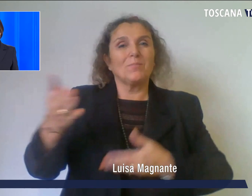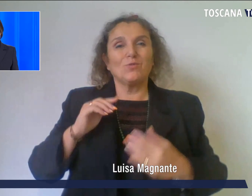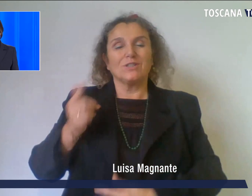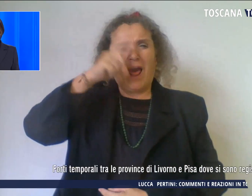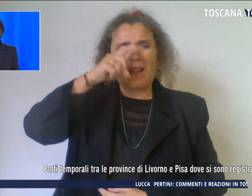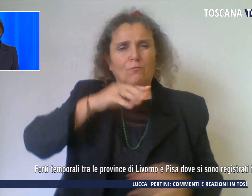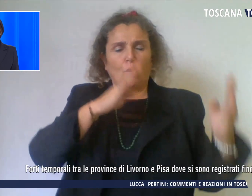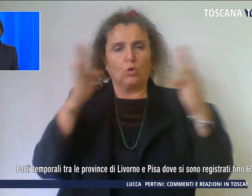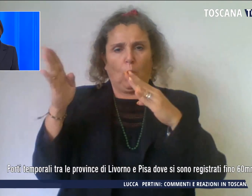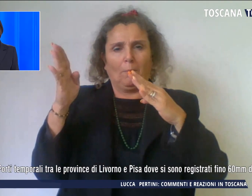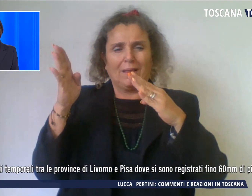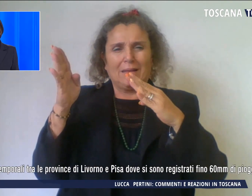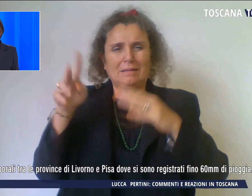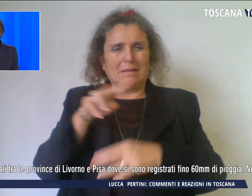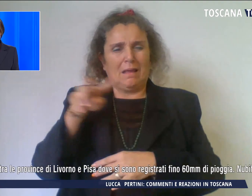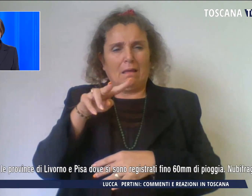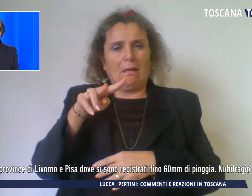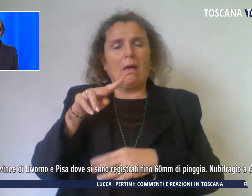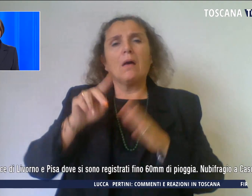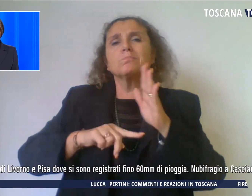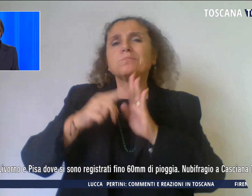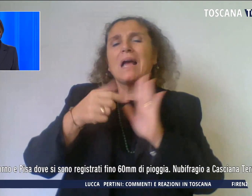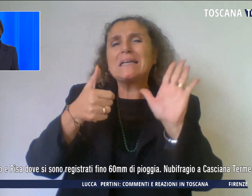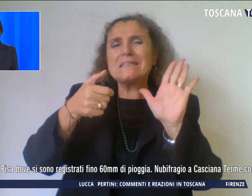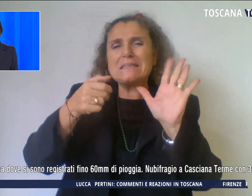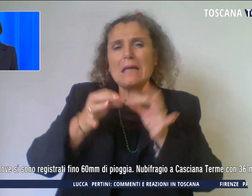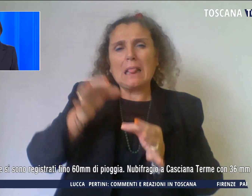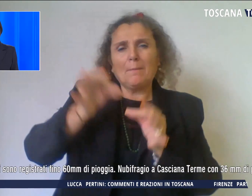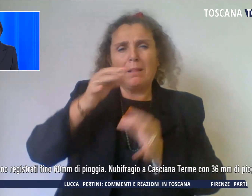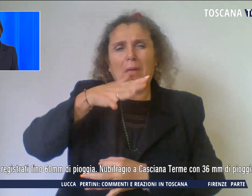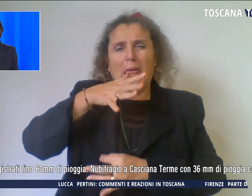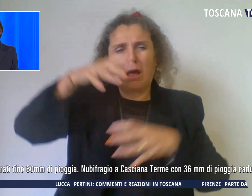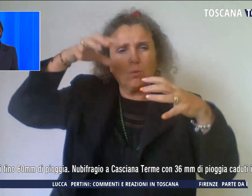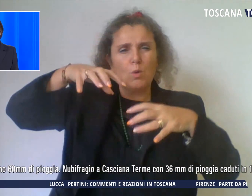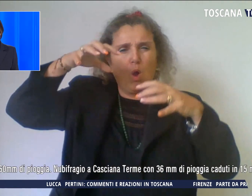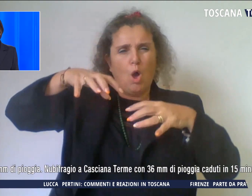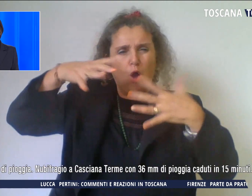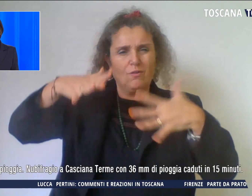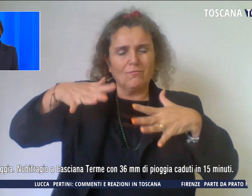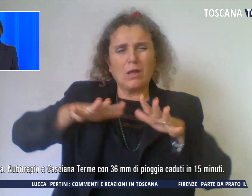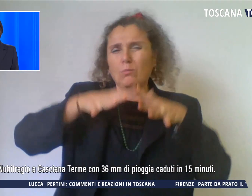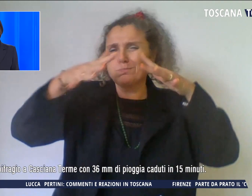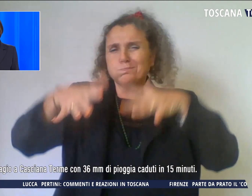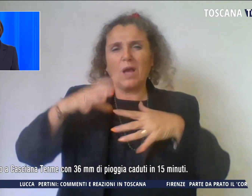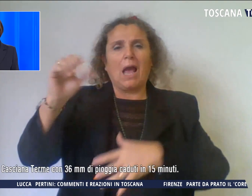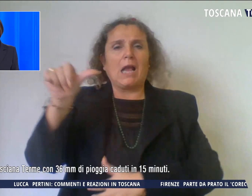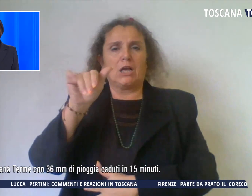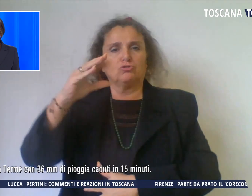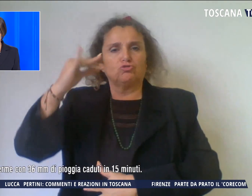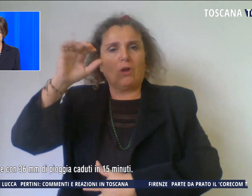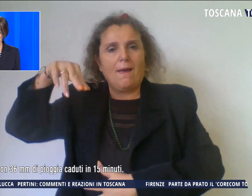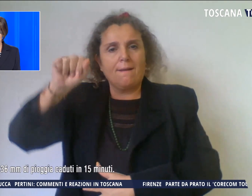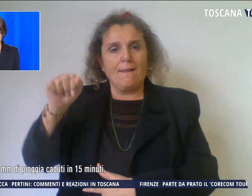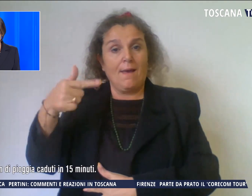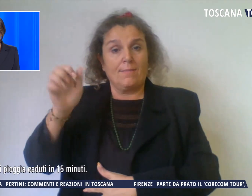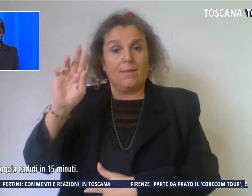regionale per i suoi, dove si sono registrati fino a 60 mm di pioggia, un bifragio a Casciana Terme. Allagamenti